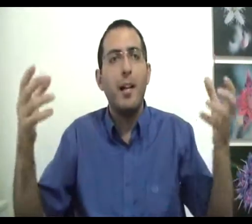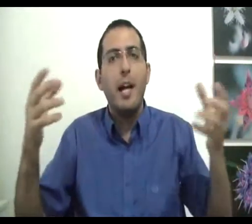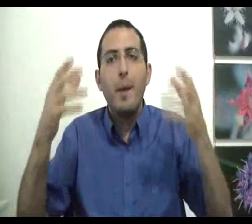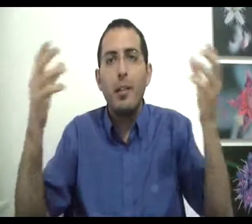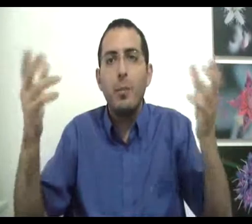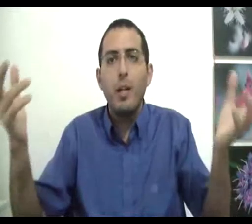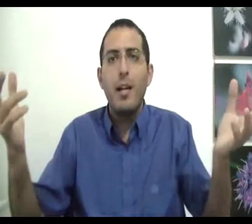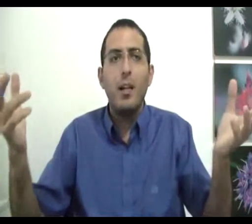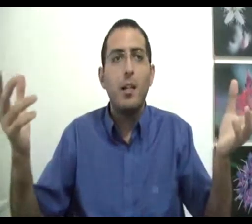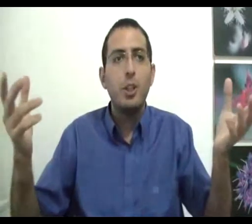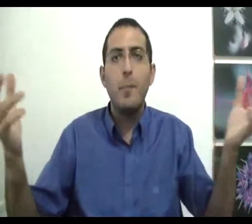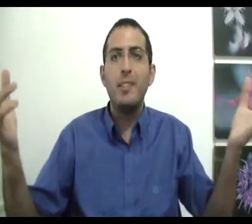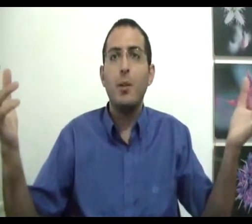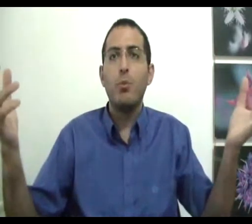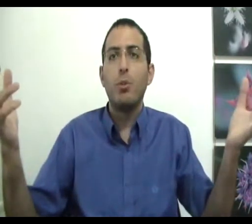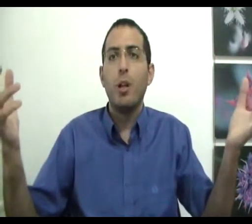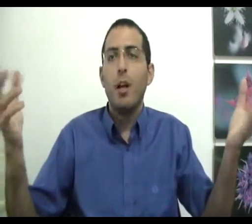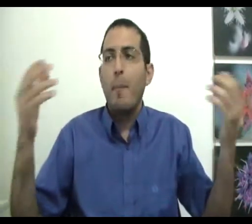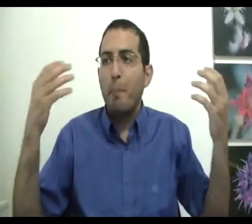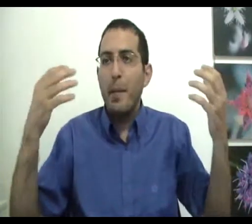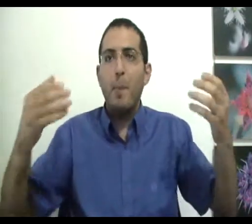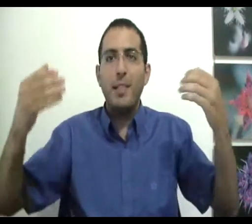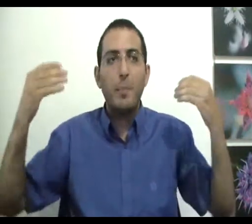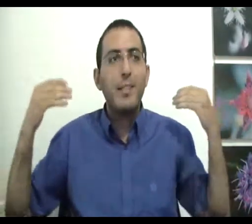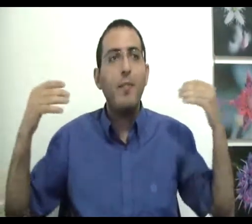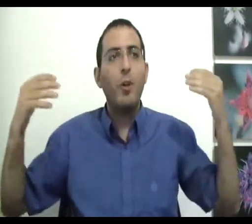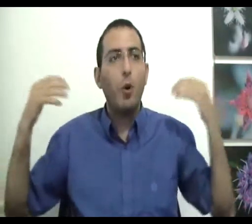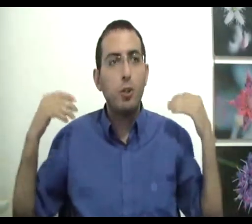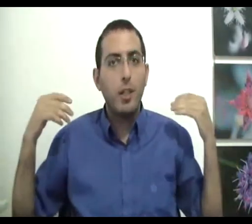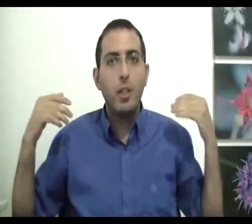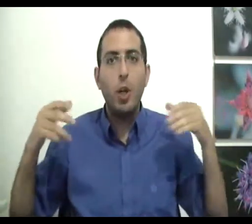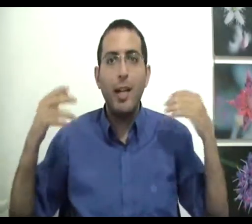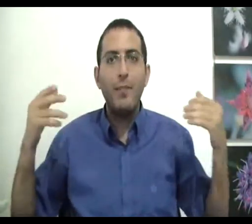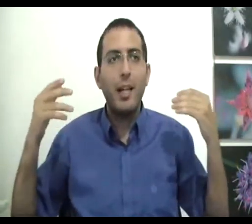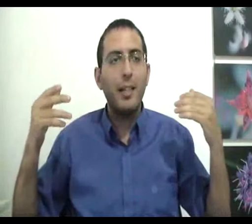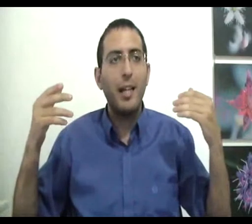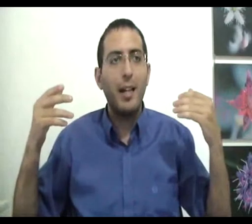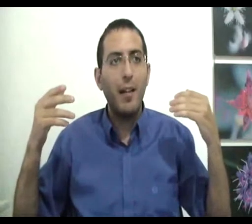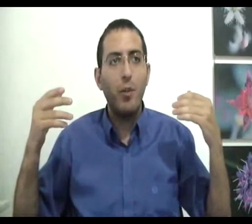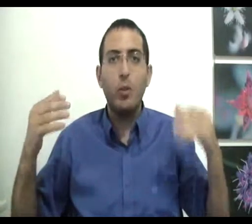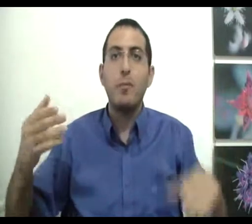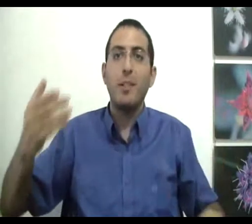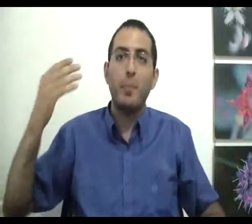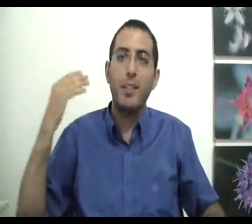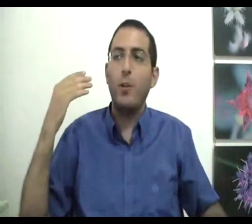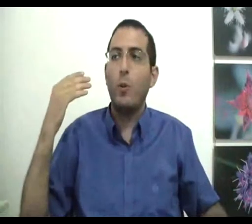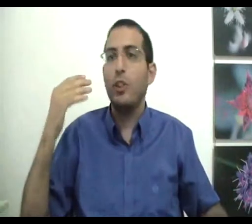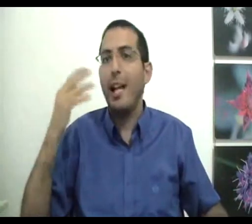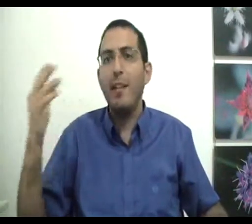הם רק תמונה של המציאות מפרספקטיבה כלשהי כל אחד ואחד חייב להודות ומפרספקטיבה כלשהי אין